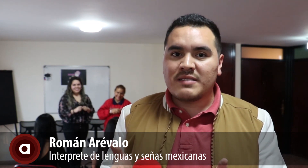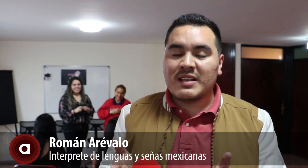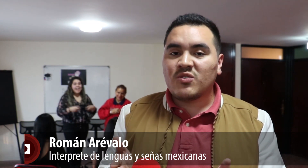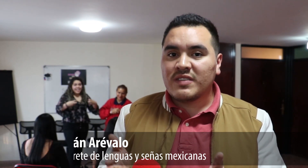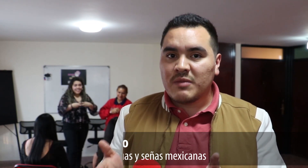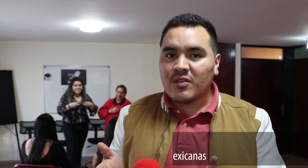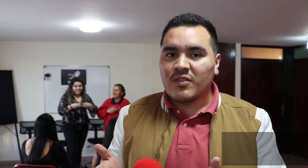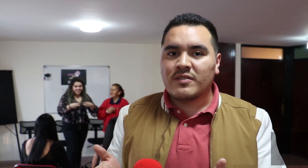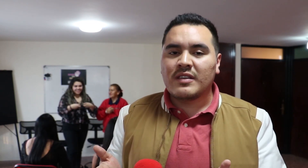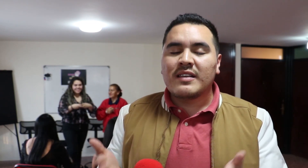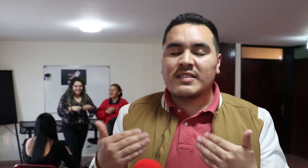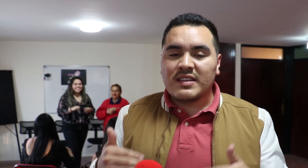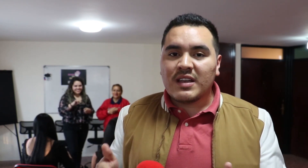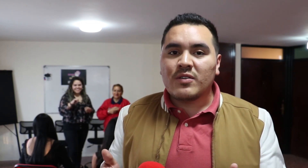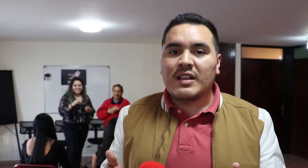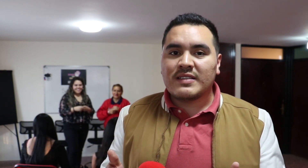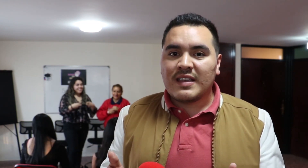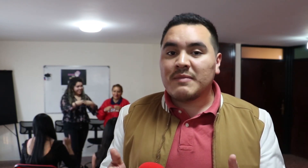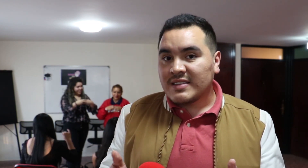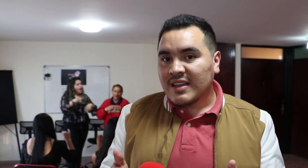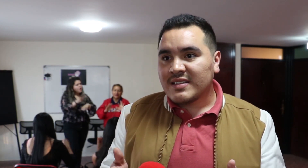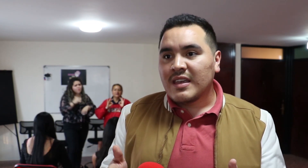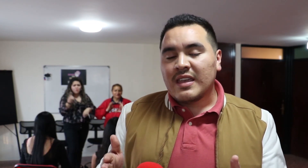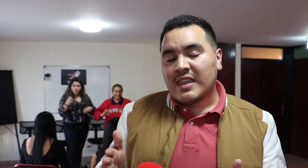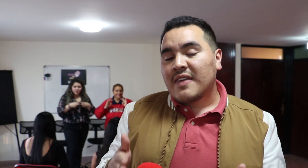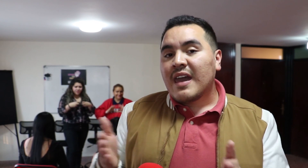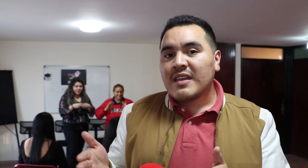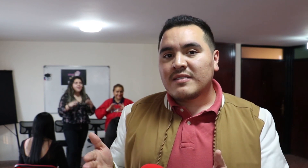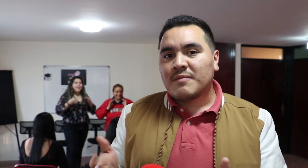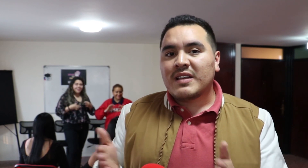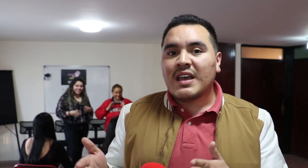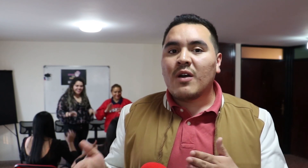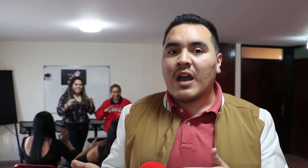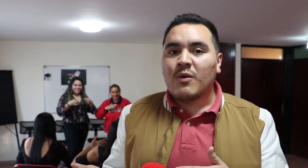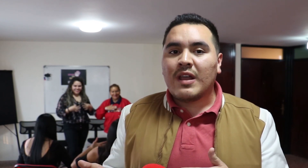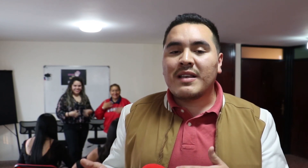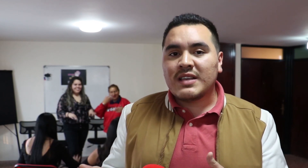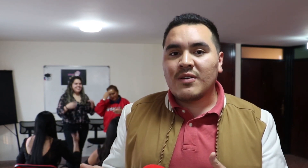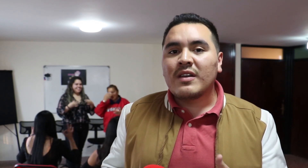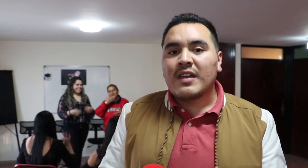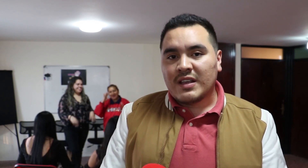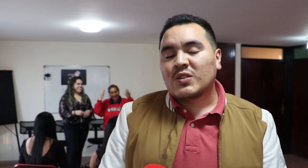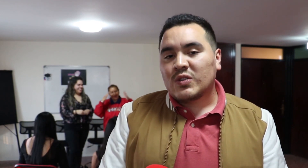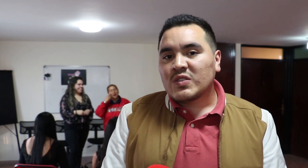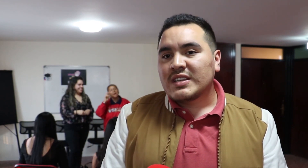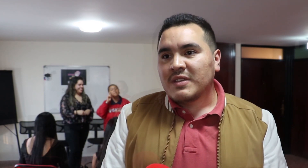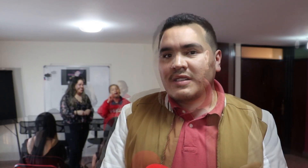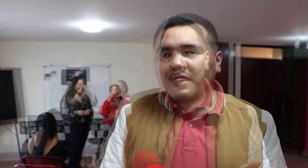es básico intermedio, se inicia con las señas básicas y ya de ahí se pasa a un avanzado, que son otros seis meses y